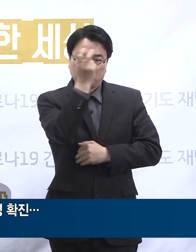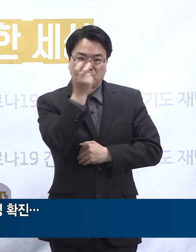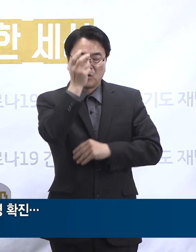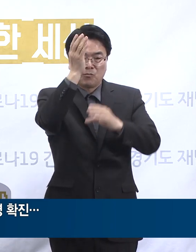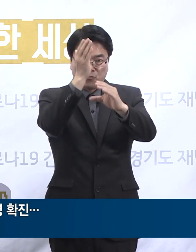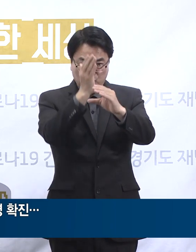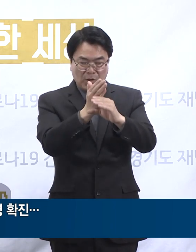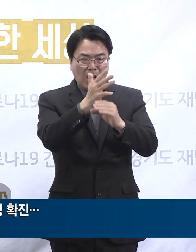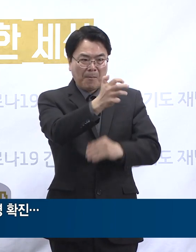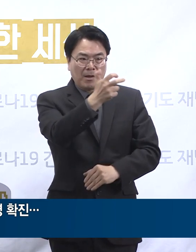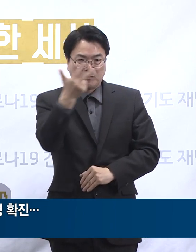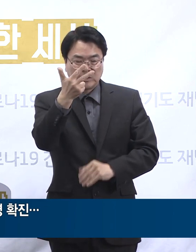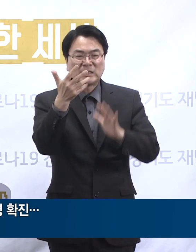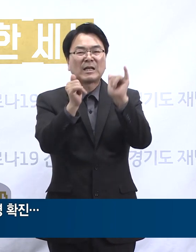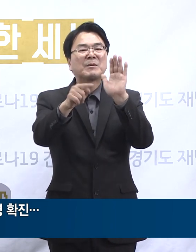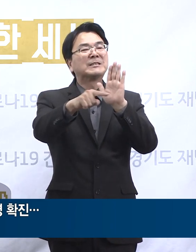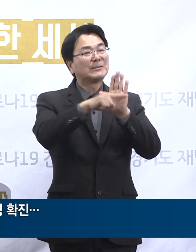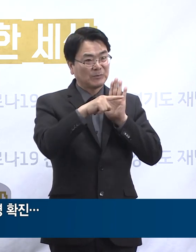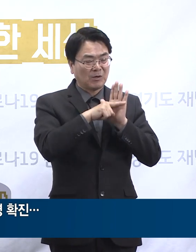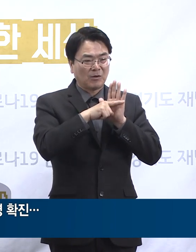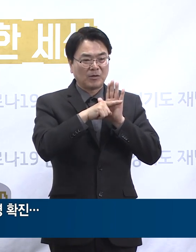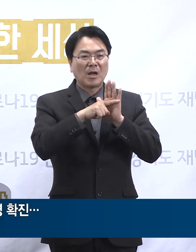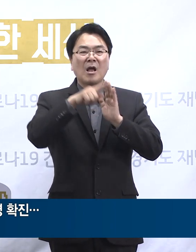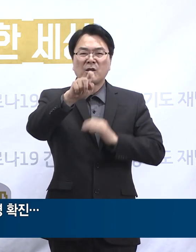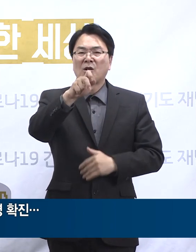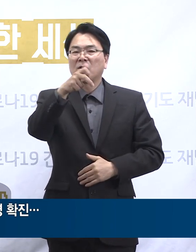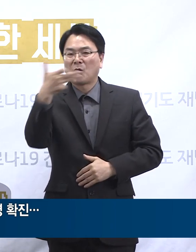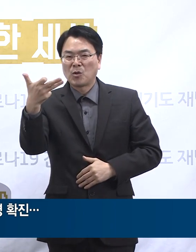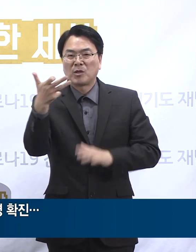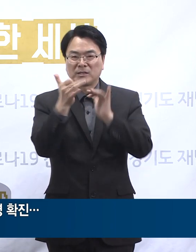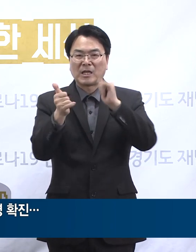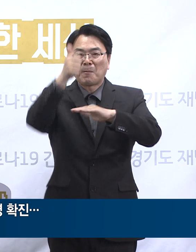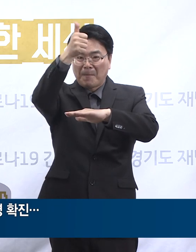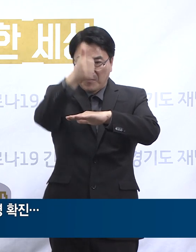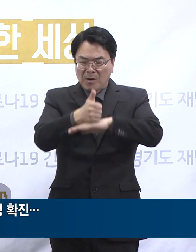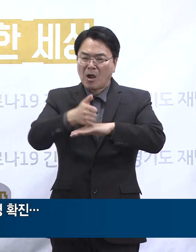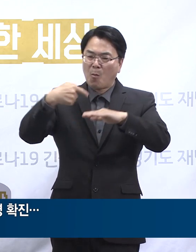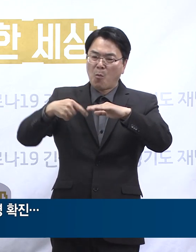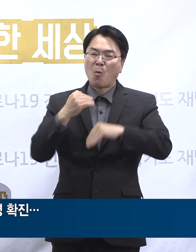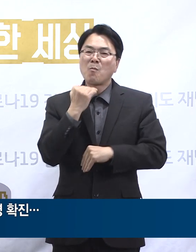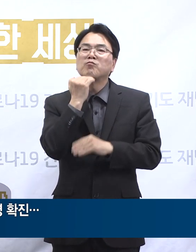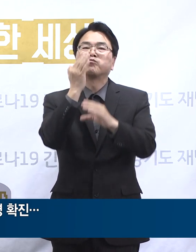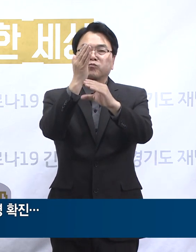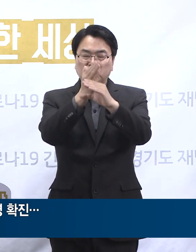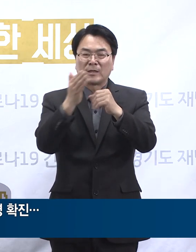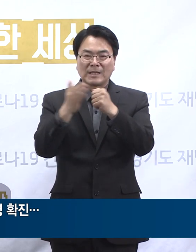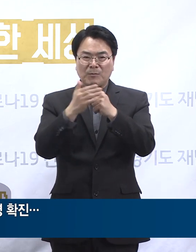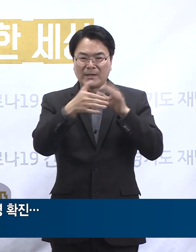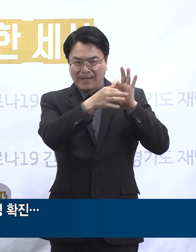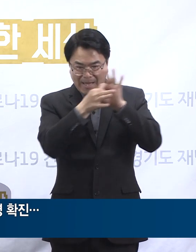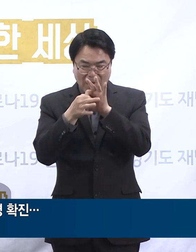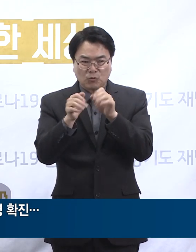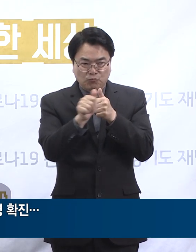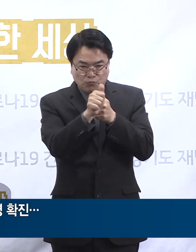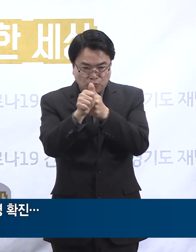87명이 음성 판정을 받았으며 14명은 결과를 기다리는 중으로 지속적으로 모니터링 중입니다.